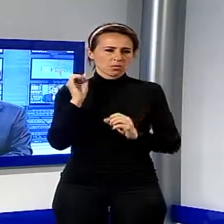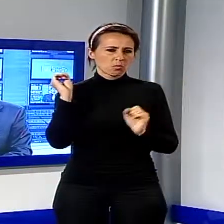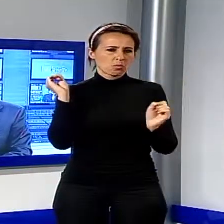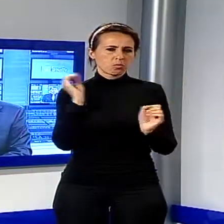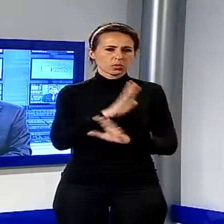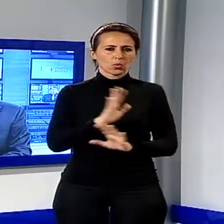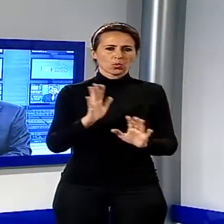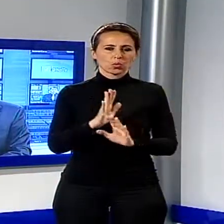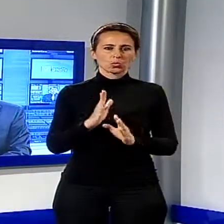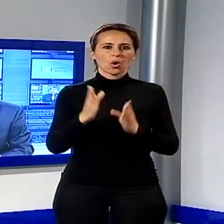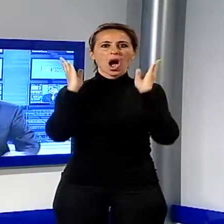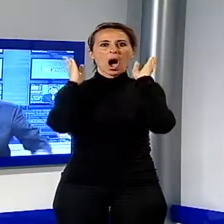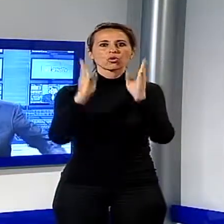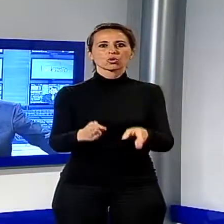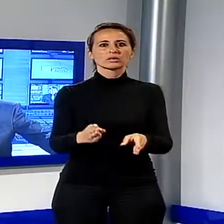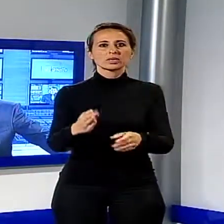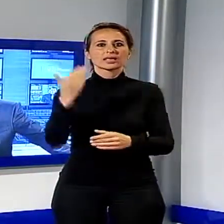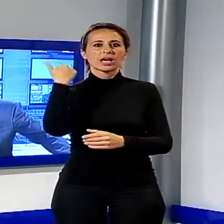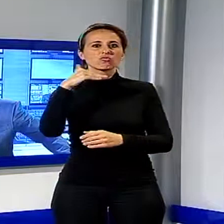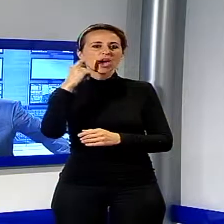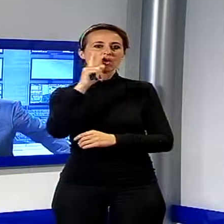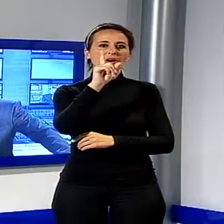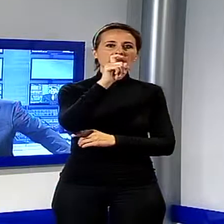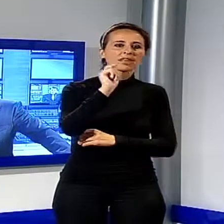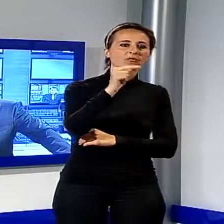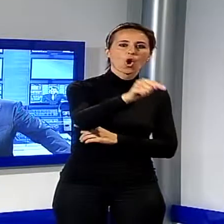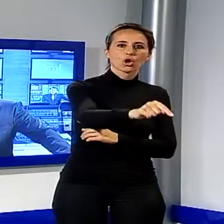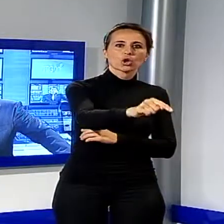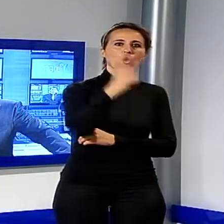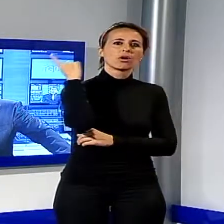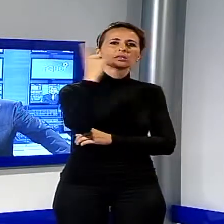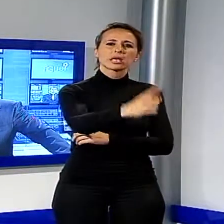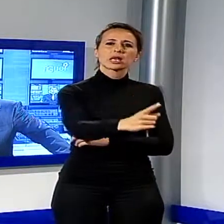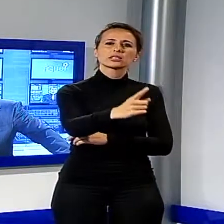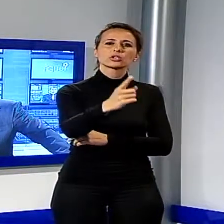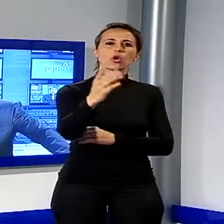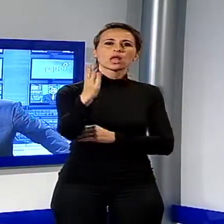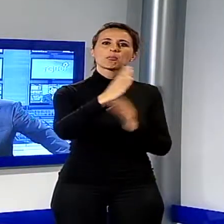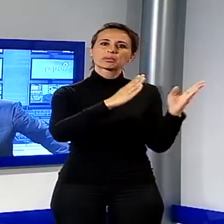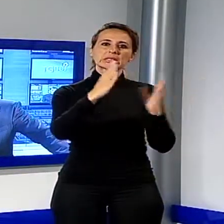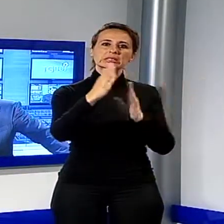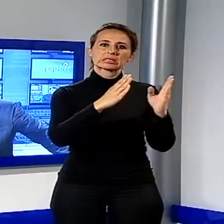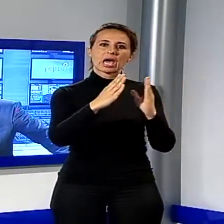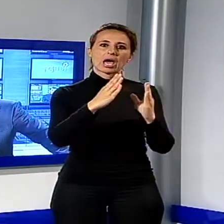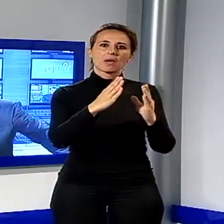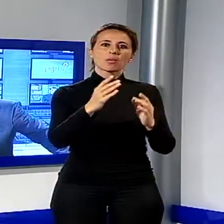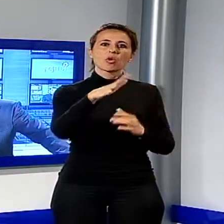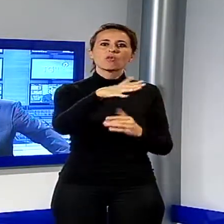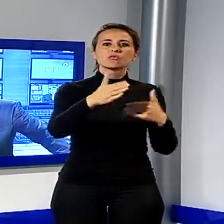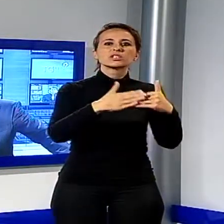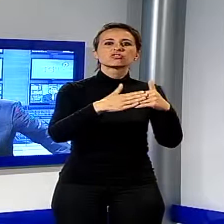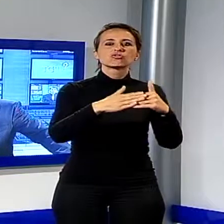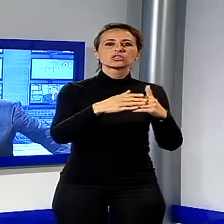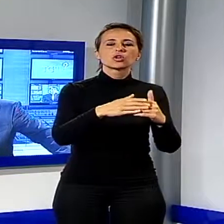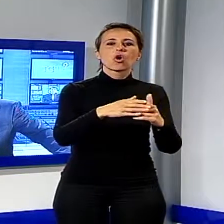della 12 Genova Livorno all'altezza di Viareggio. In direzione Pisa un furgone è finito fuoristrada e si è ribaltato